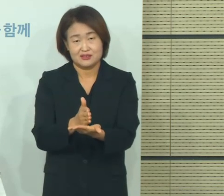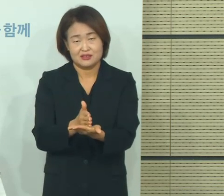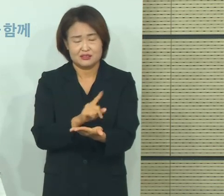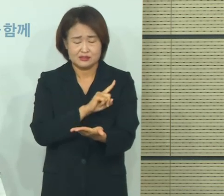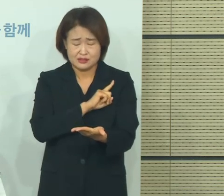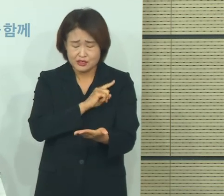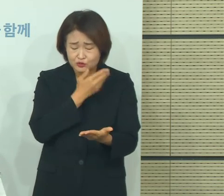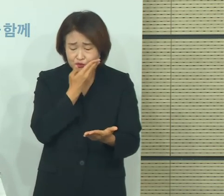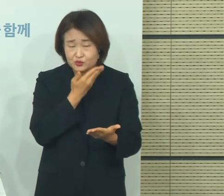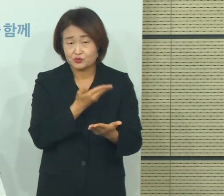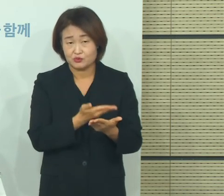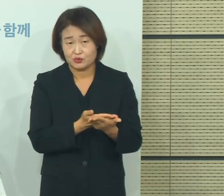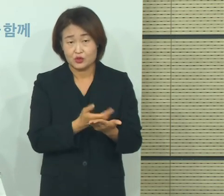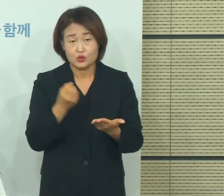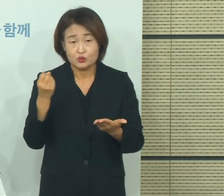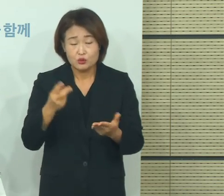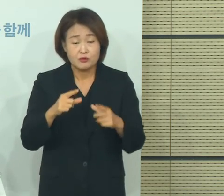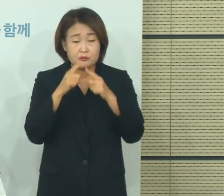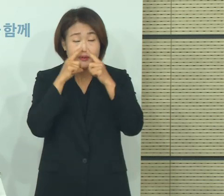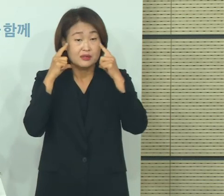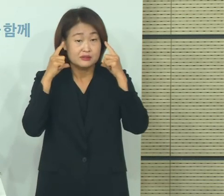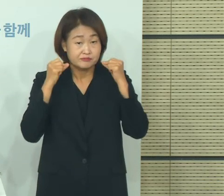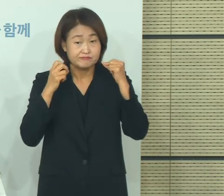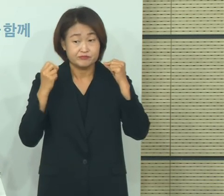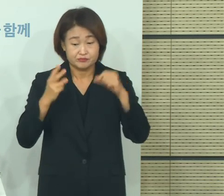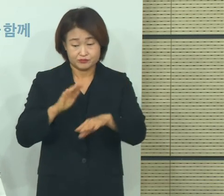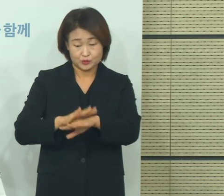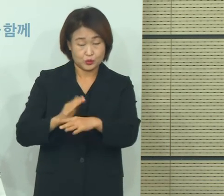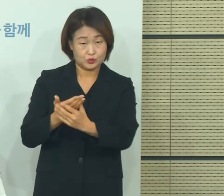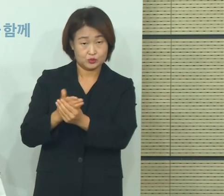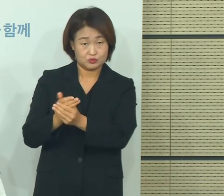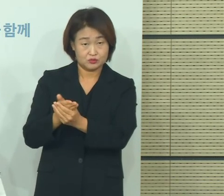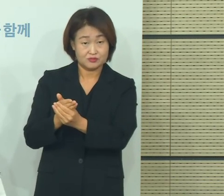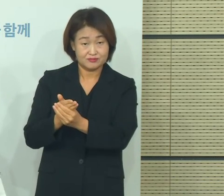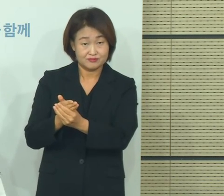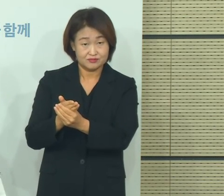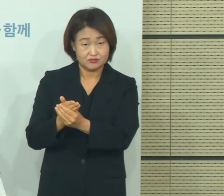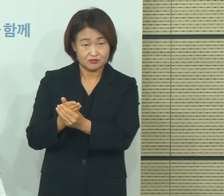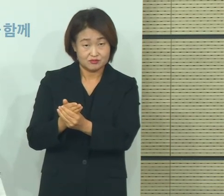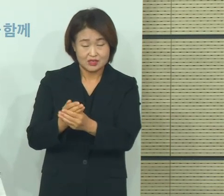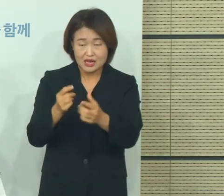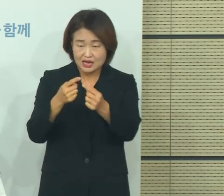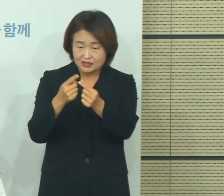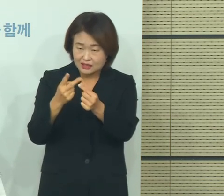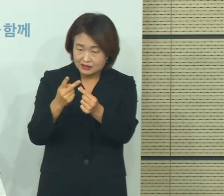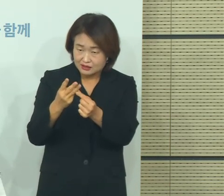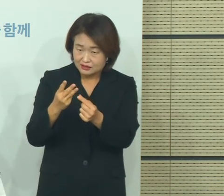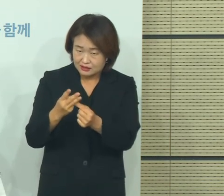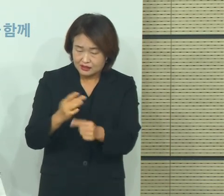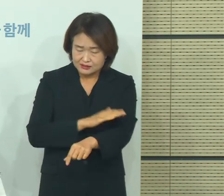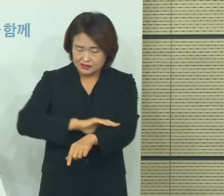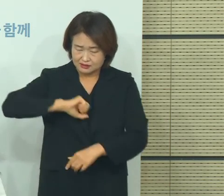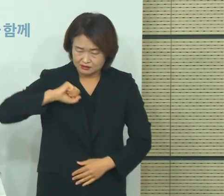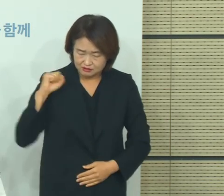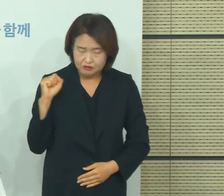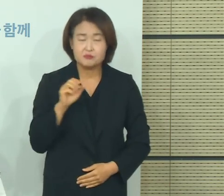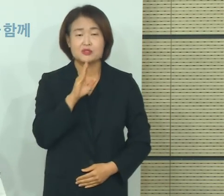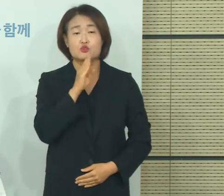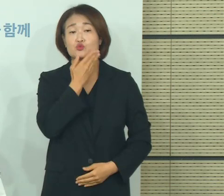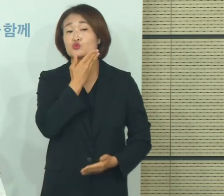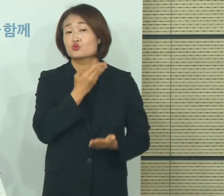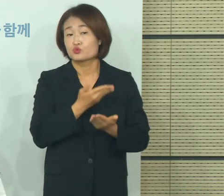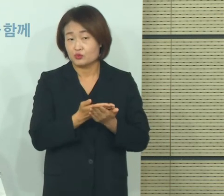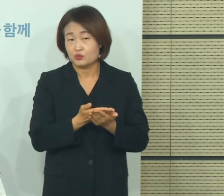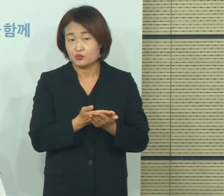중요합니다. 마스크 착용 손 씻기와 같은 기본적인 수칙을 잘 지키는 것도 중요하지만 지금 현재